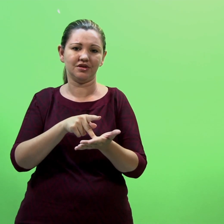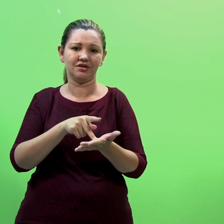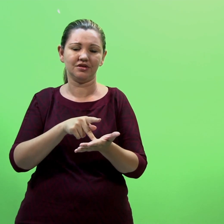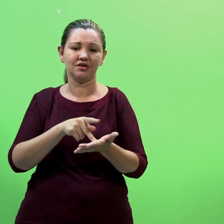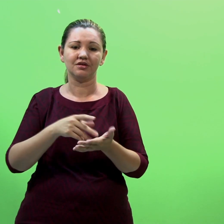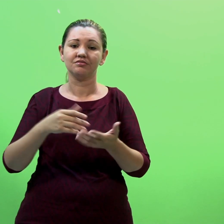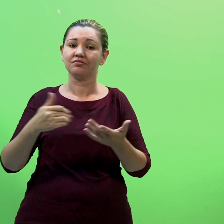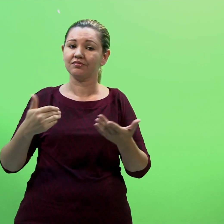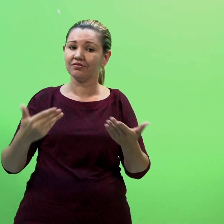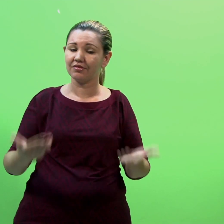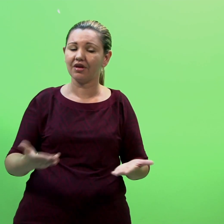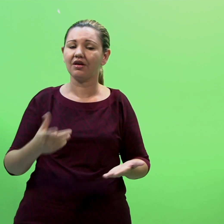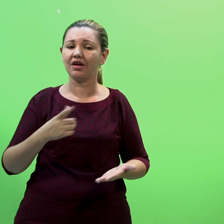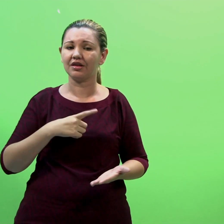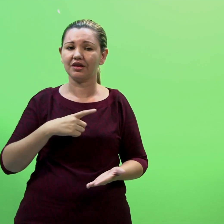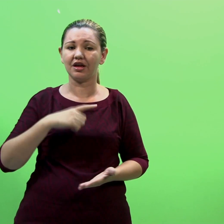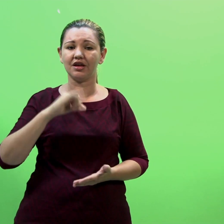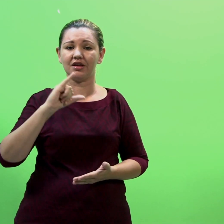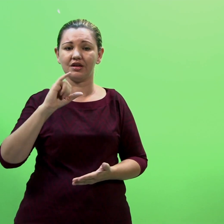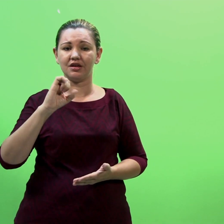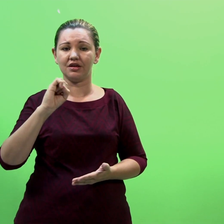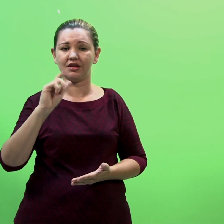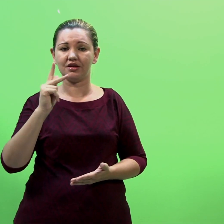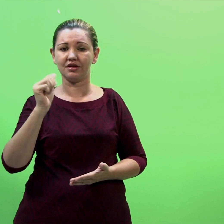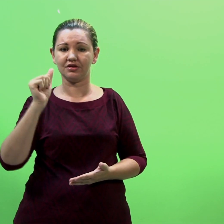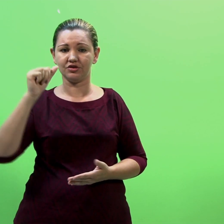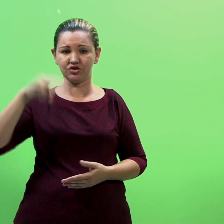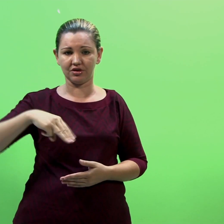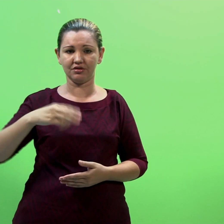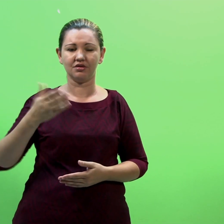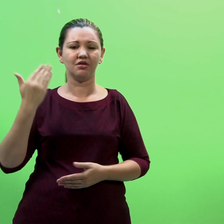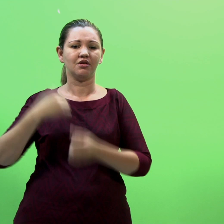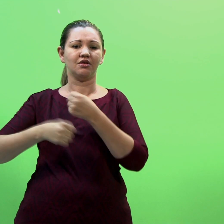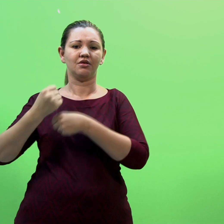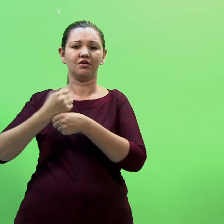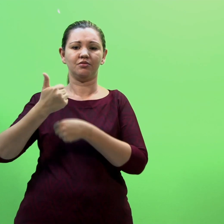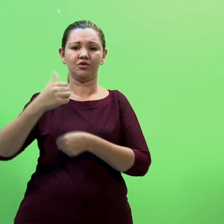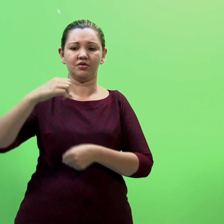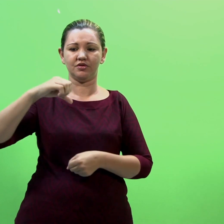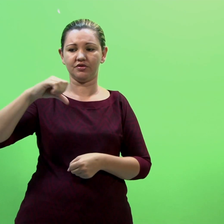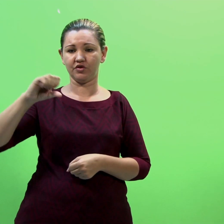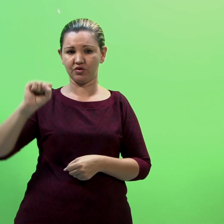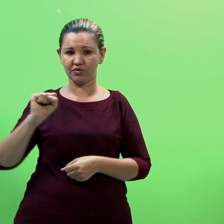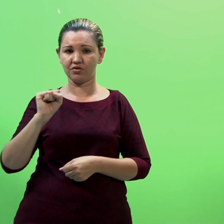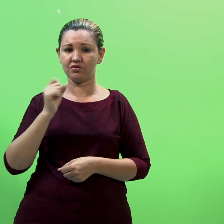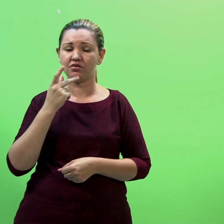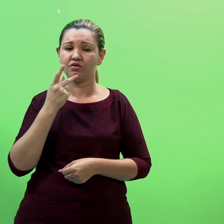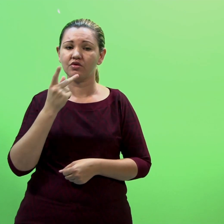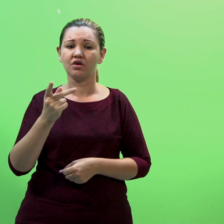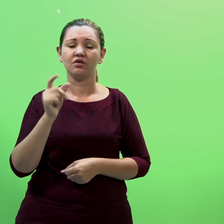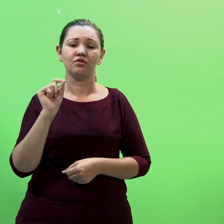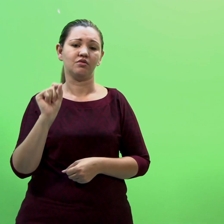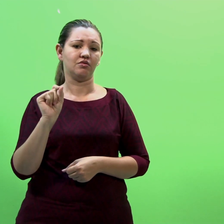deve ser Entretanto, esse aspecto se esbarra em uma questão levantada por Isham em 1998